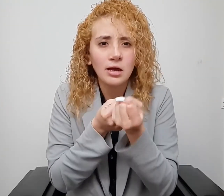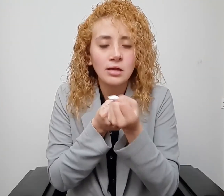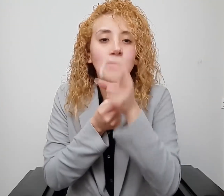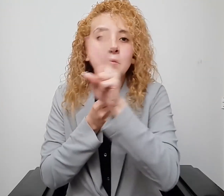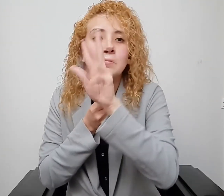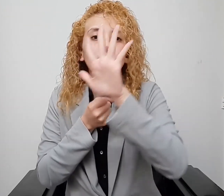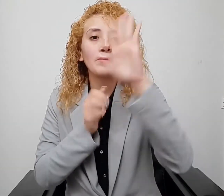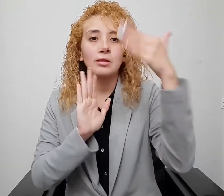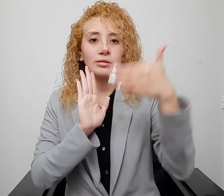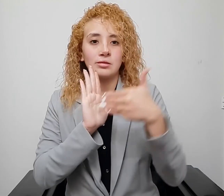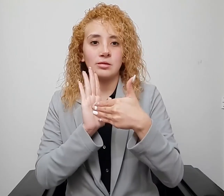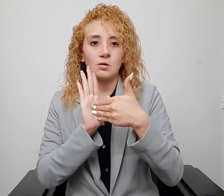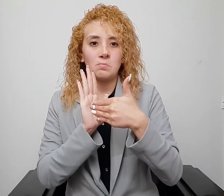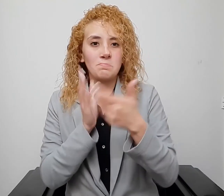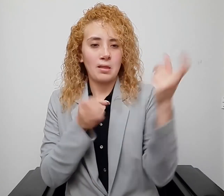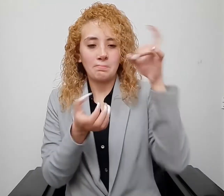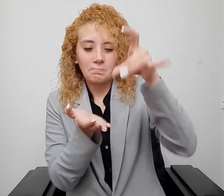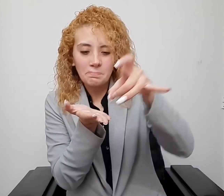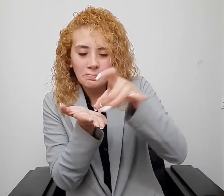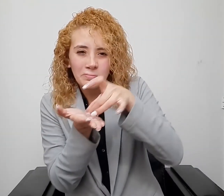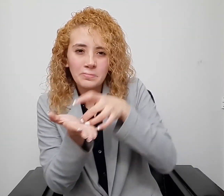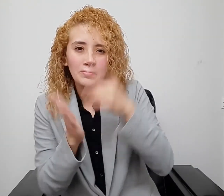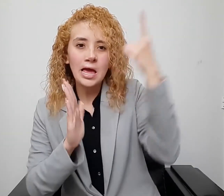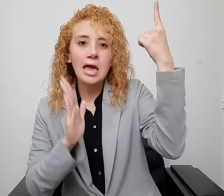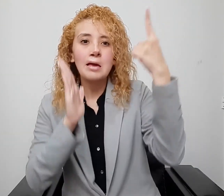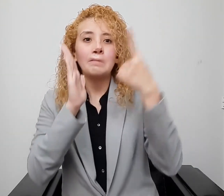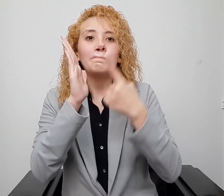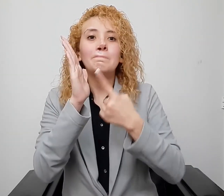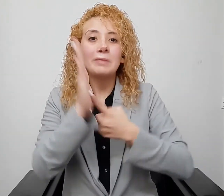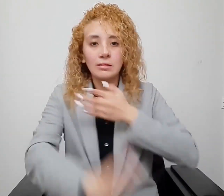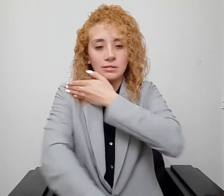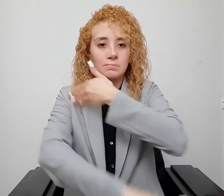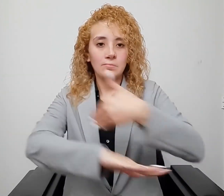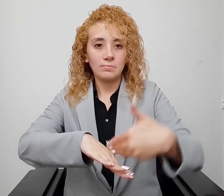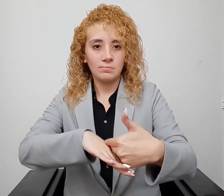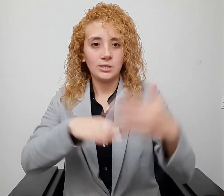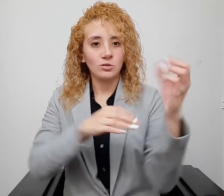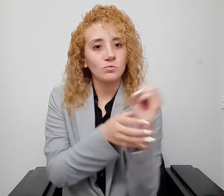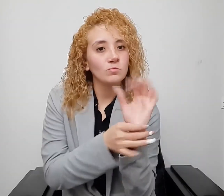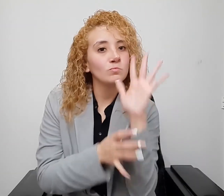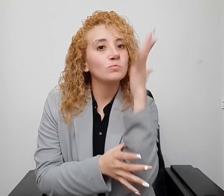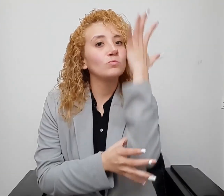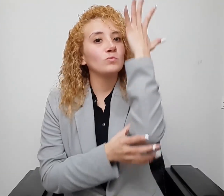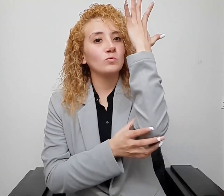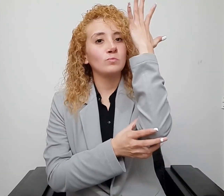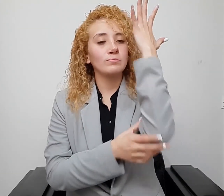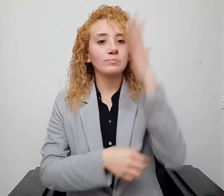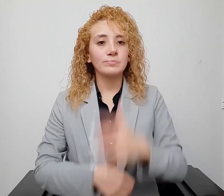iniciativa Mil Millones de Árboles. Mil Millones de Árboles